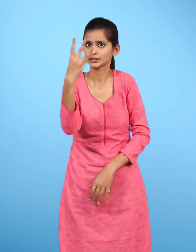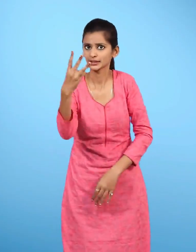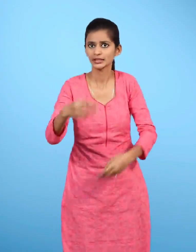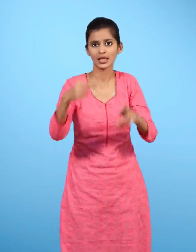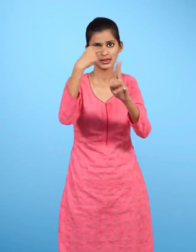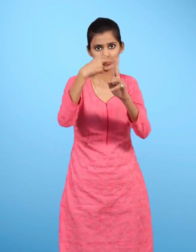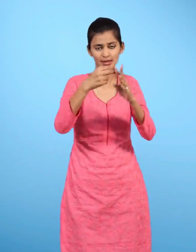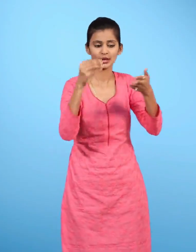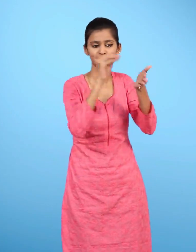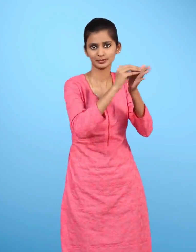चीज़ों के नाम लिखो